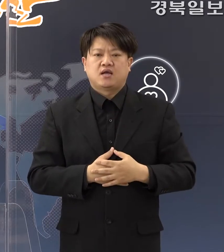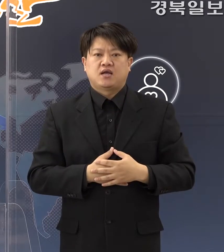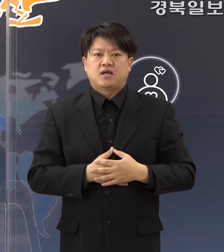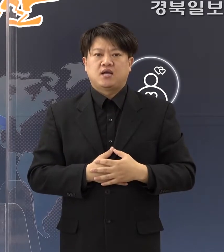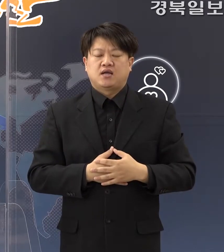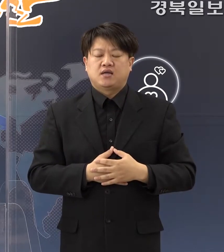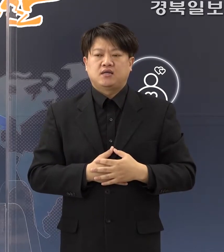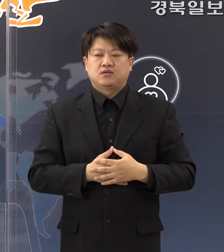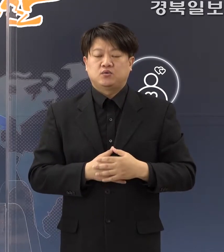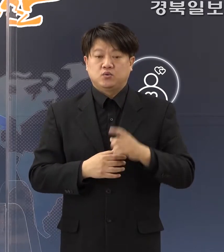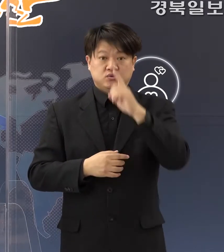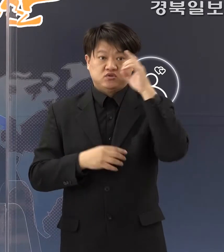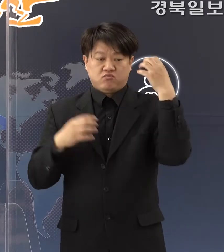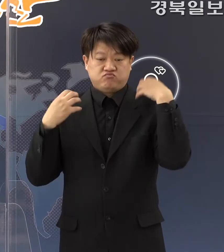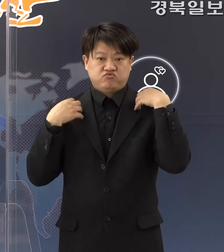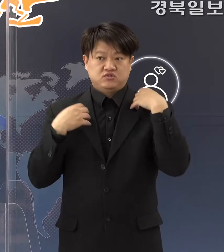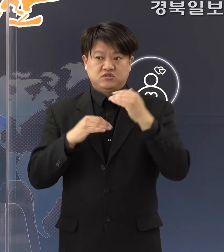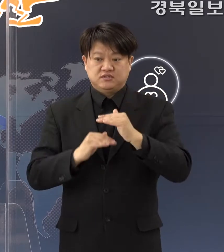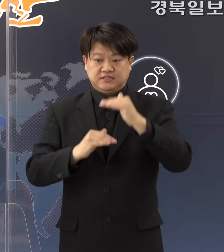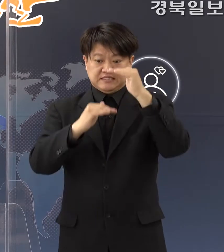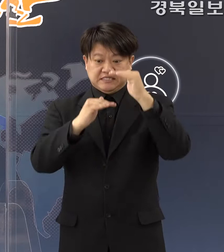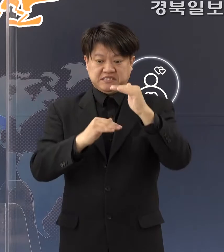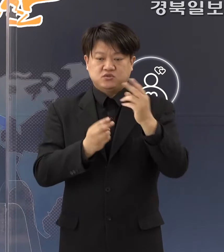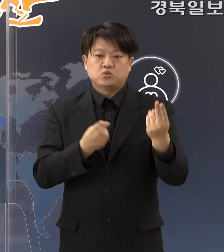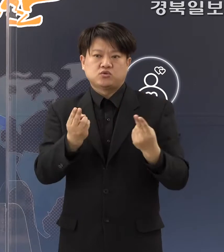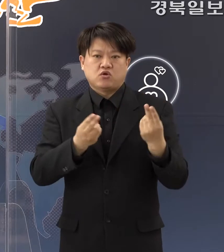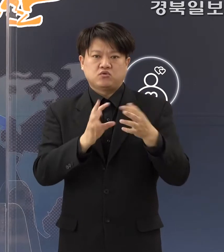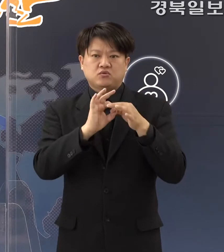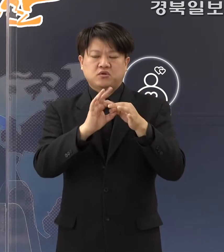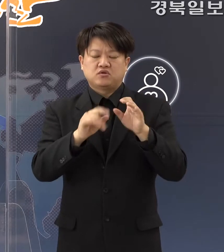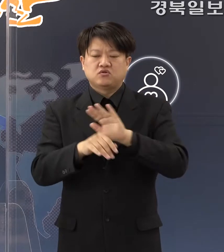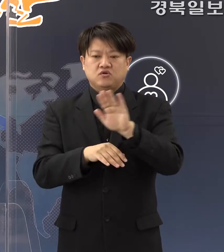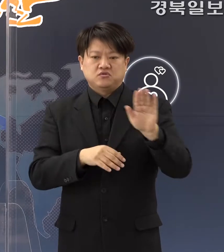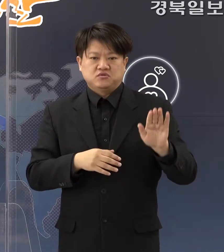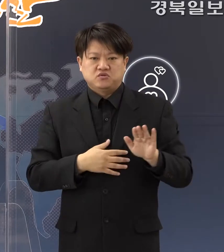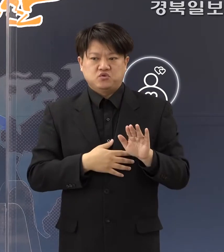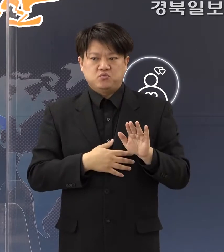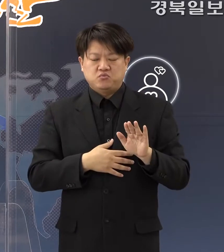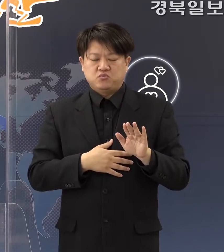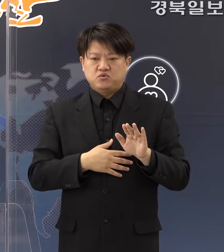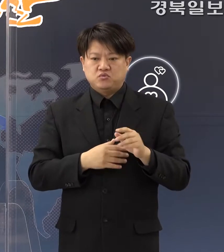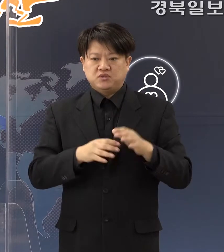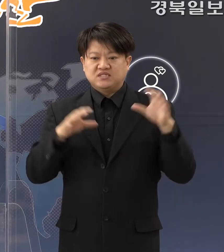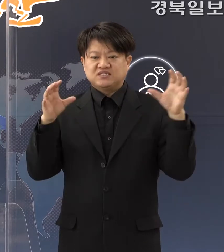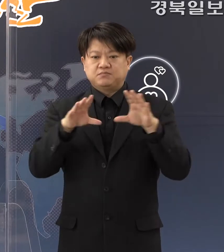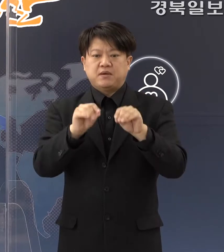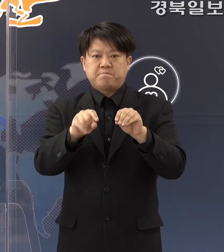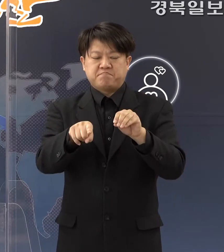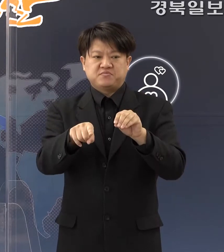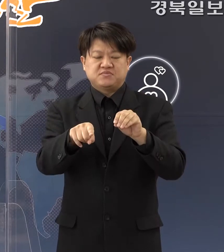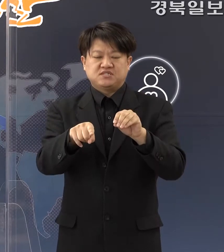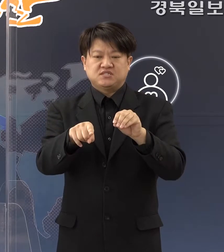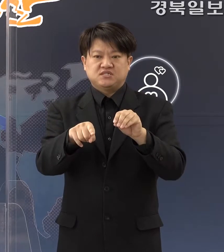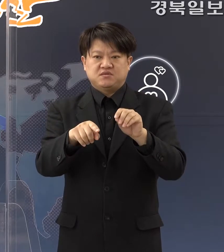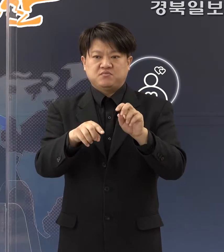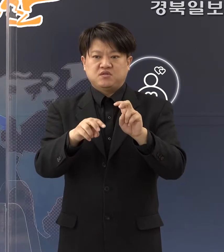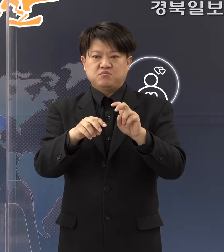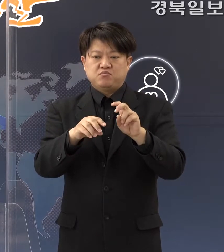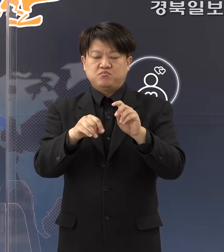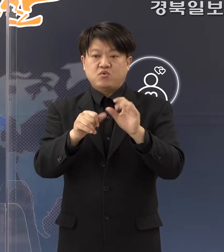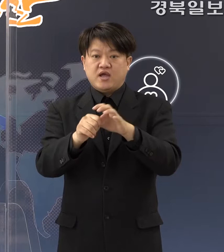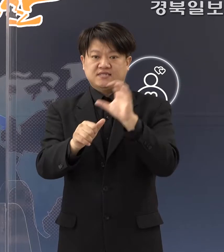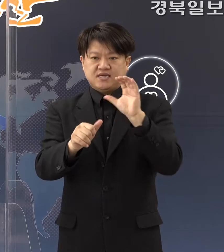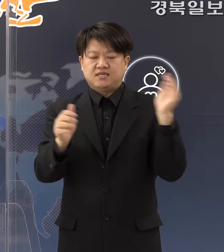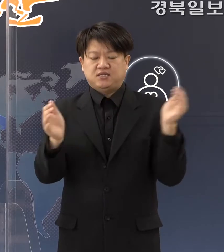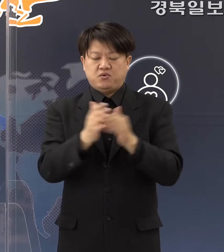그리고 정부에서 단계 조정에 의해서 저희들도 유용시설 집합금지가 또 아시다시피 해제되었고